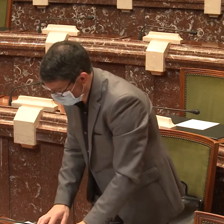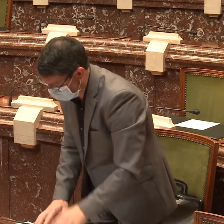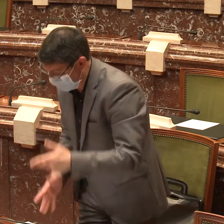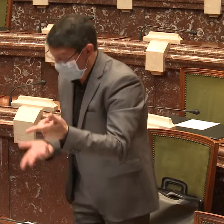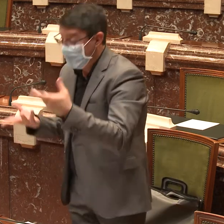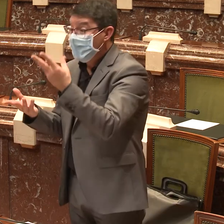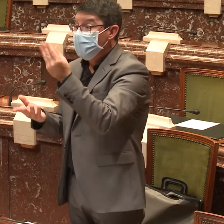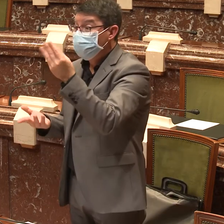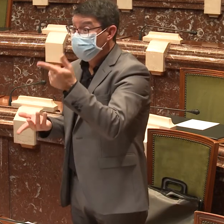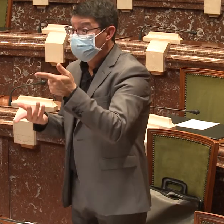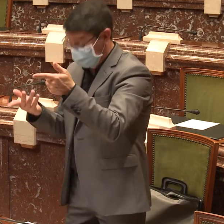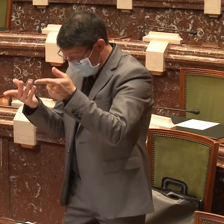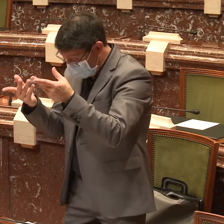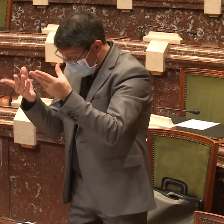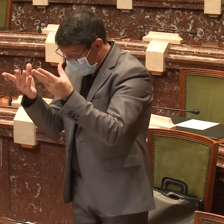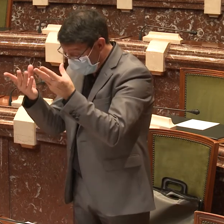sociedad mayoritariamente oyente.